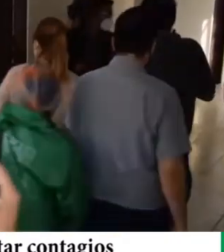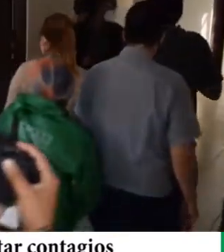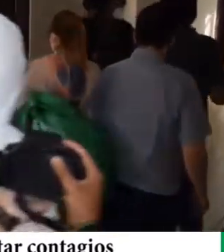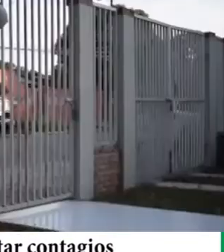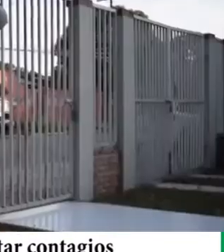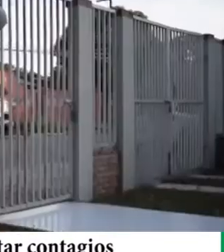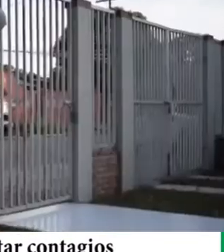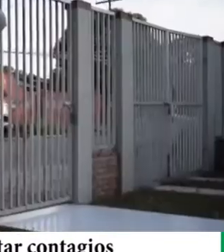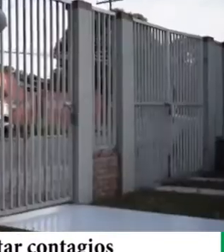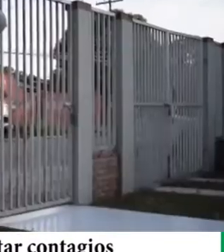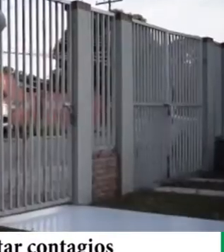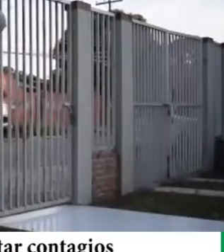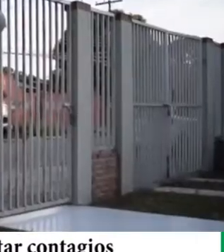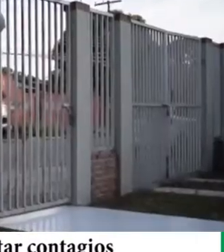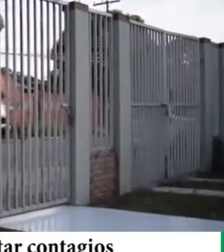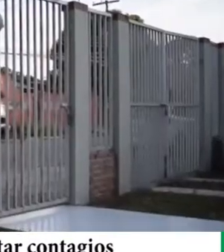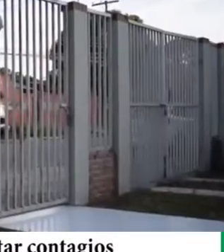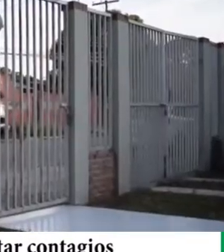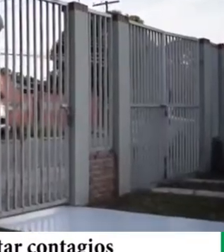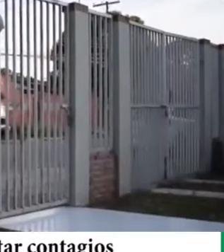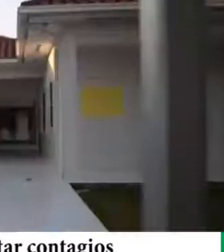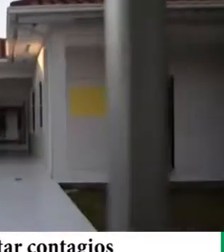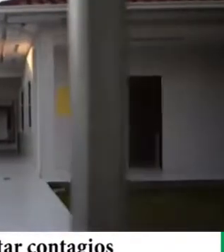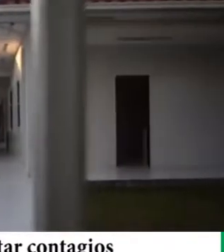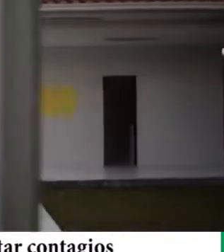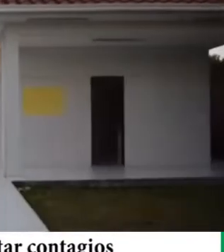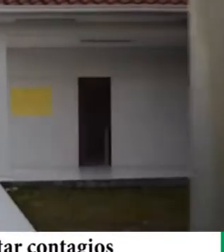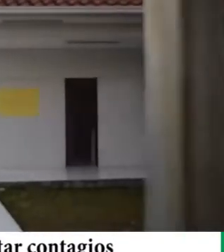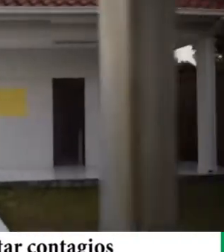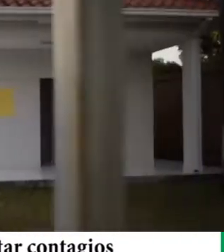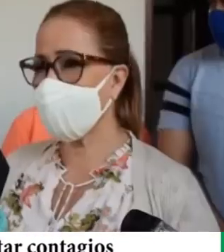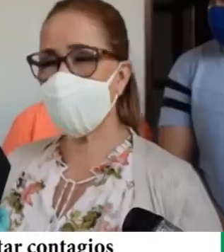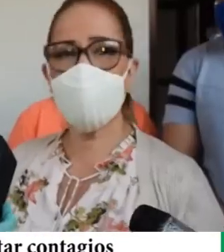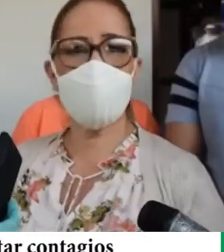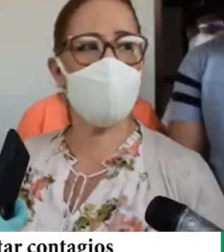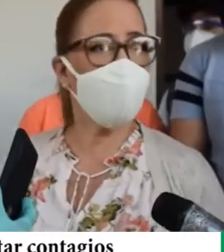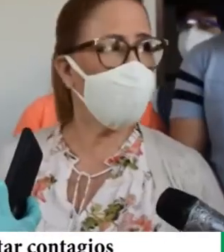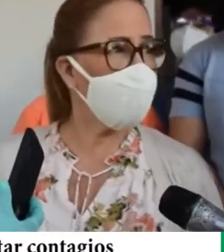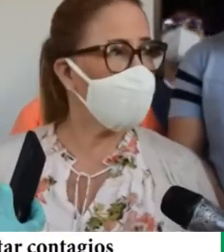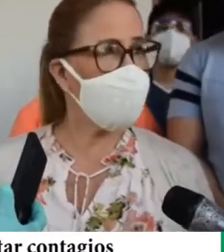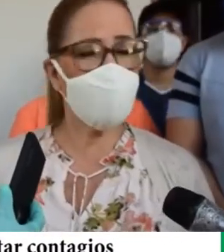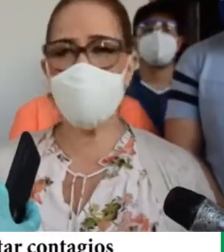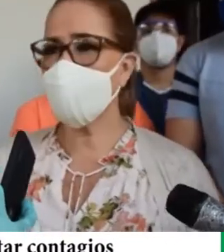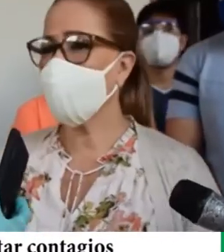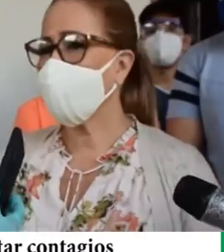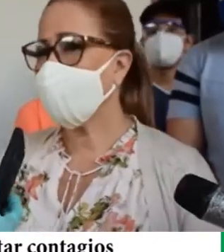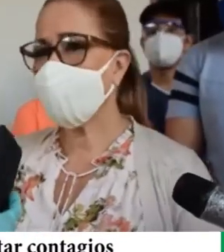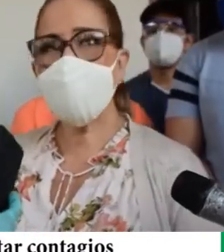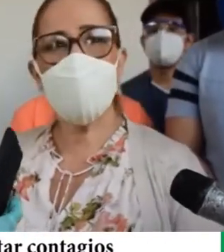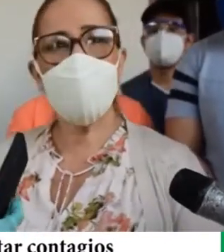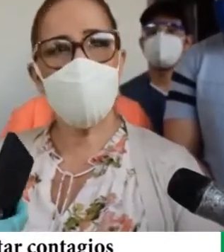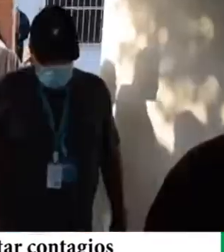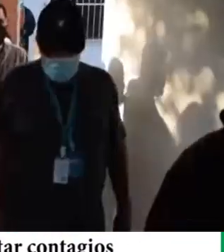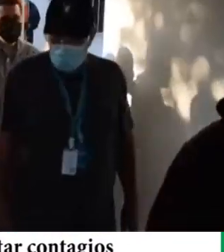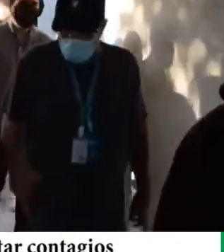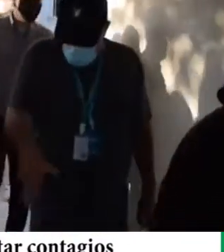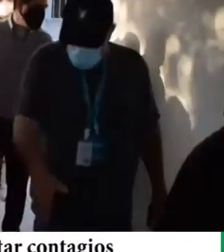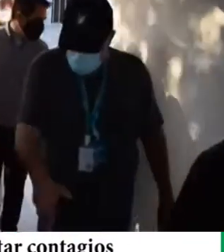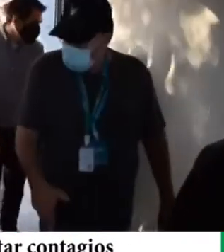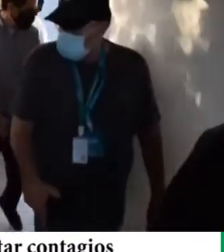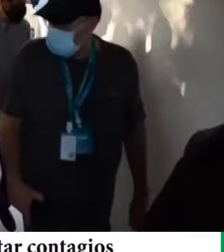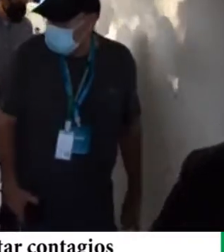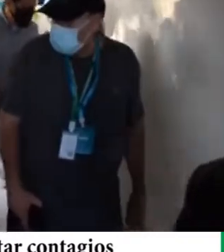de sus brigadas un director, haga los turnos, hagamos 24 horas, tengamos medicina, atendamos la